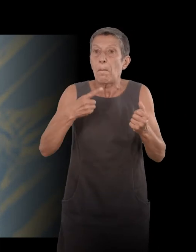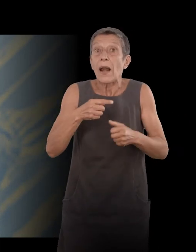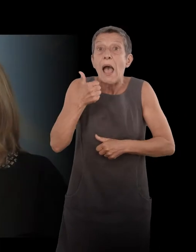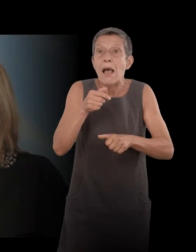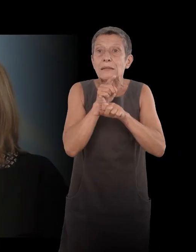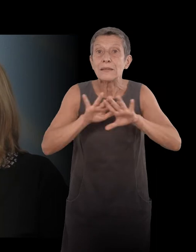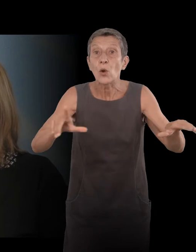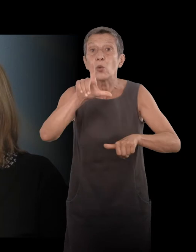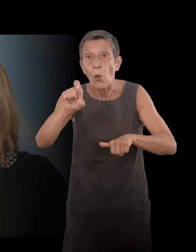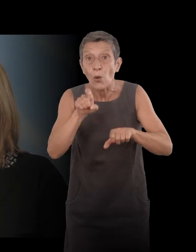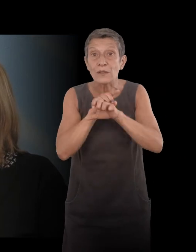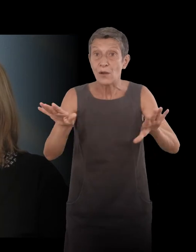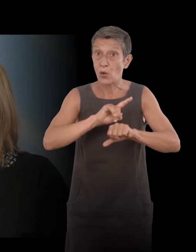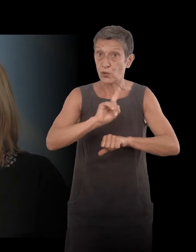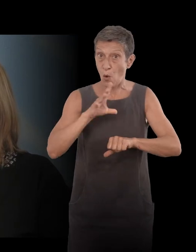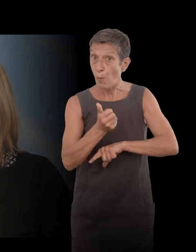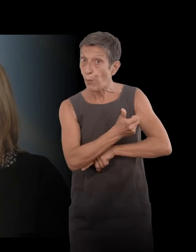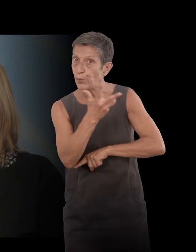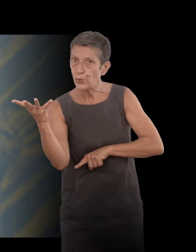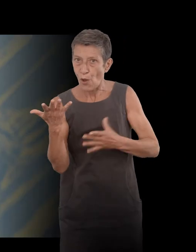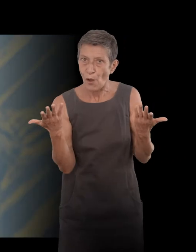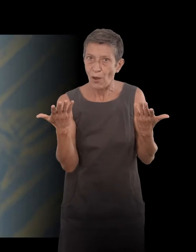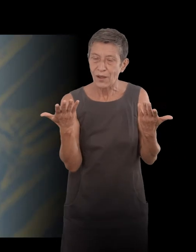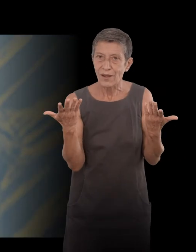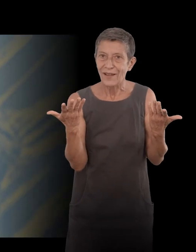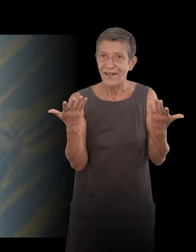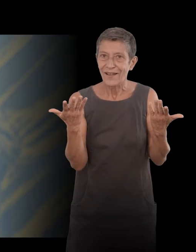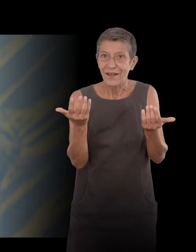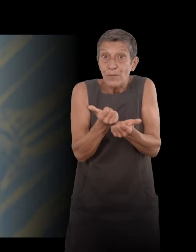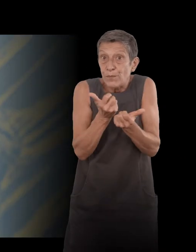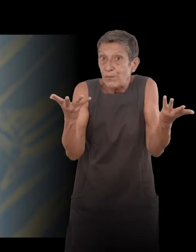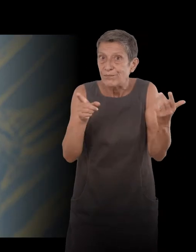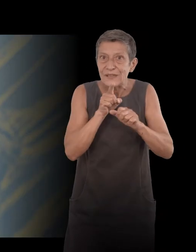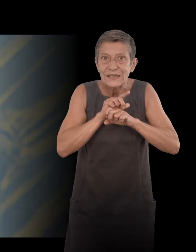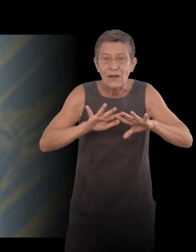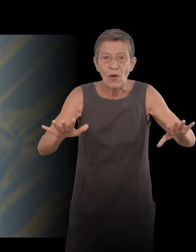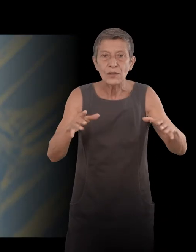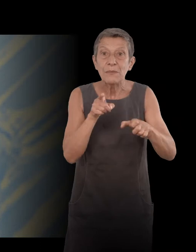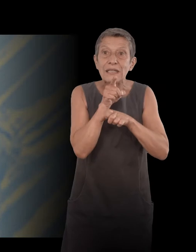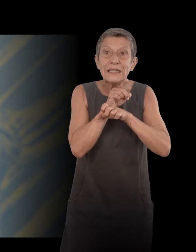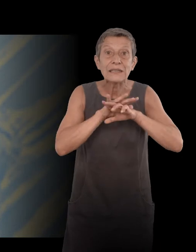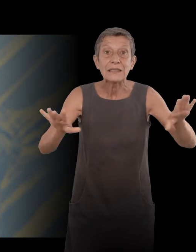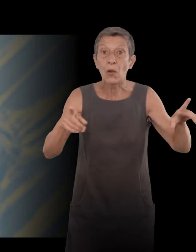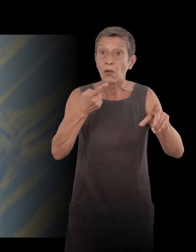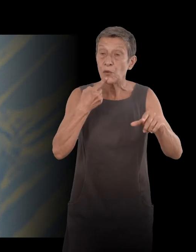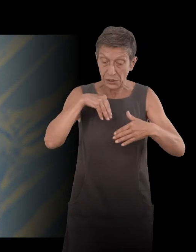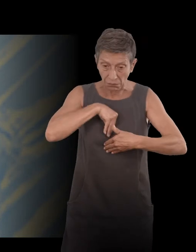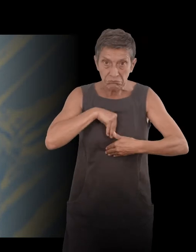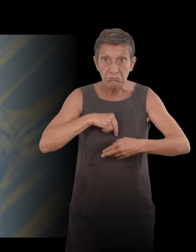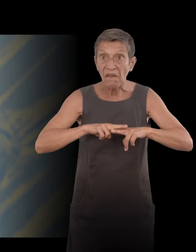silences, mais ce ne sont pas des silences parce qu n rien à dire, et